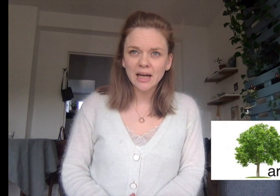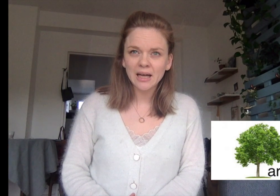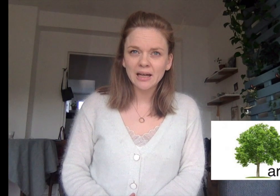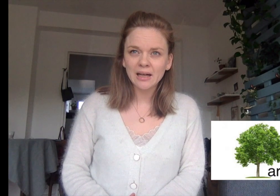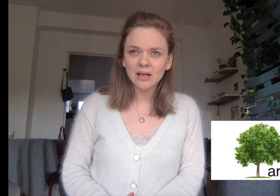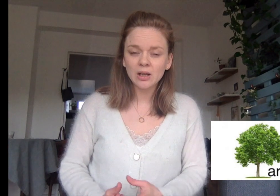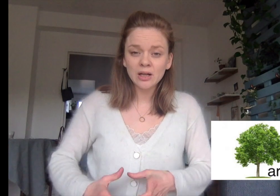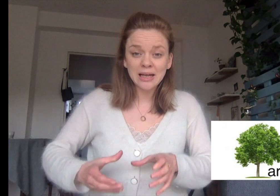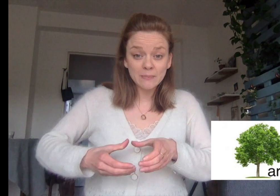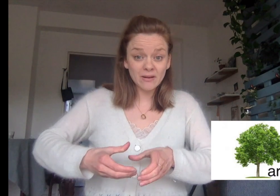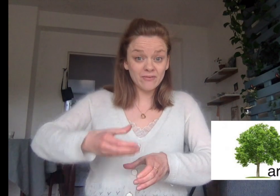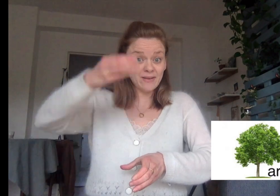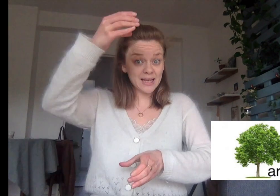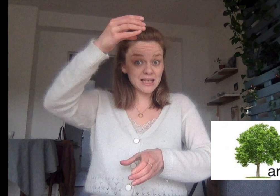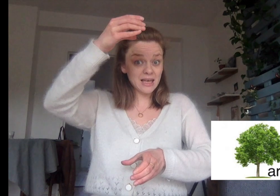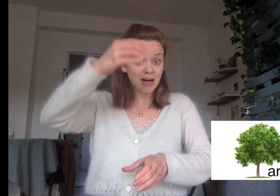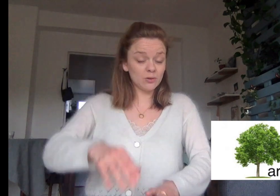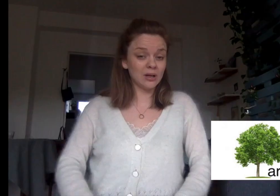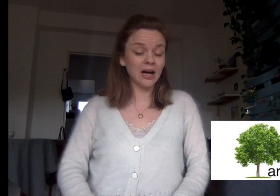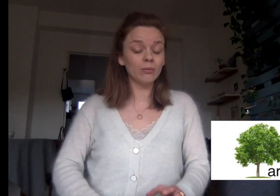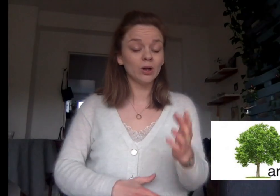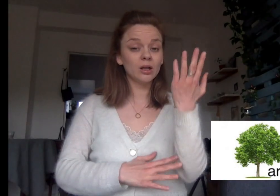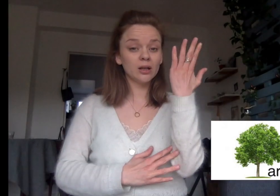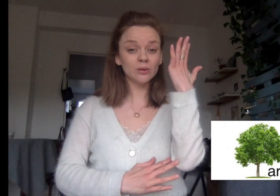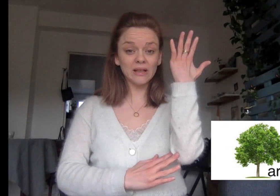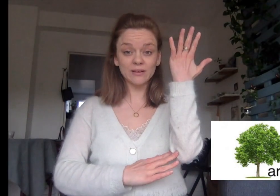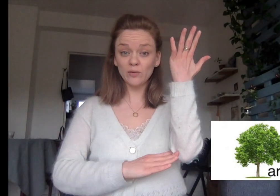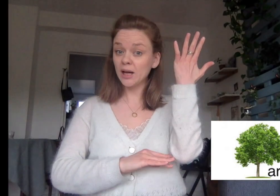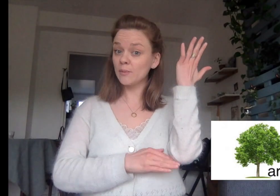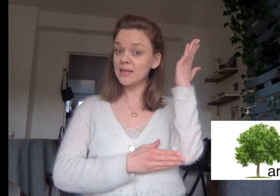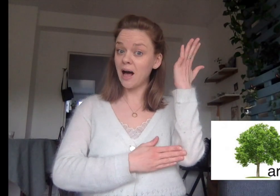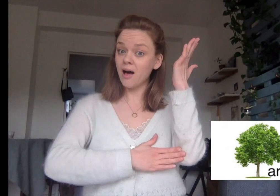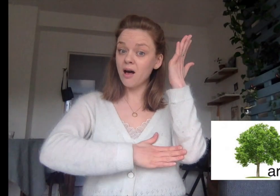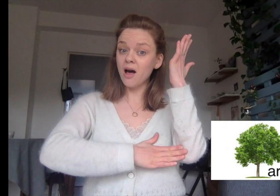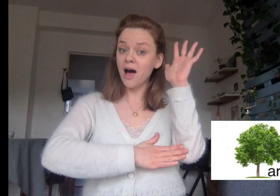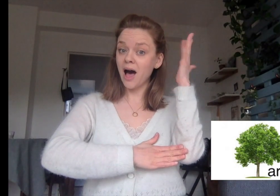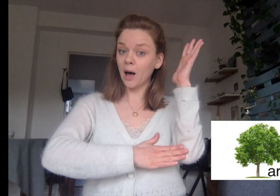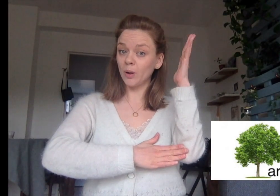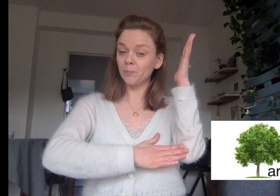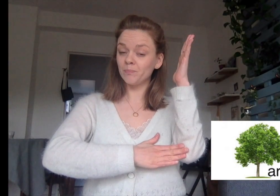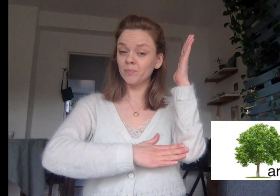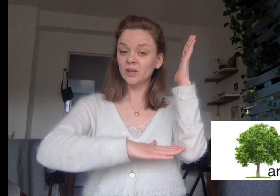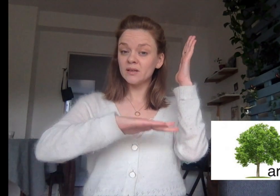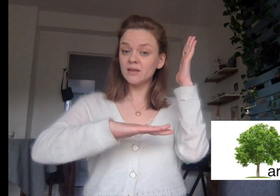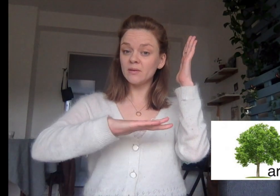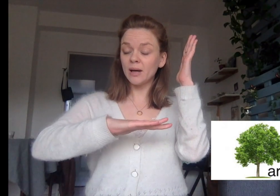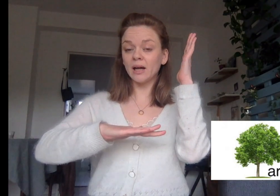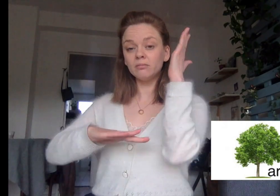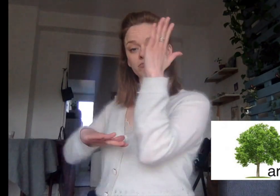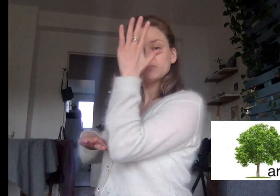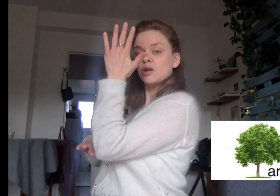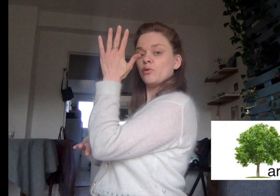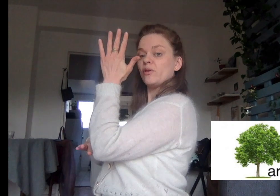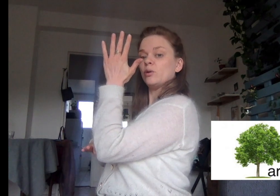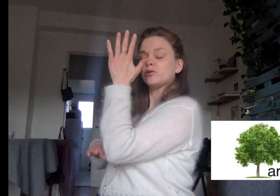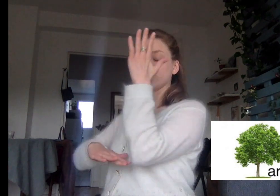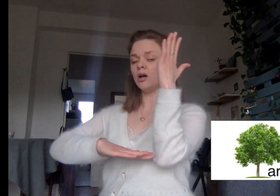'aspect vertical de l'arbre. Donc, ça va se faire comme ça. Arbre. Cette main-là, fais le sol.